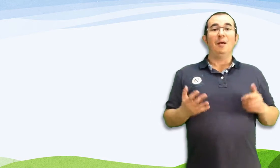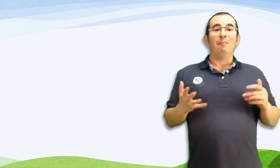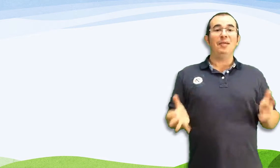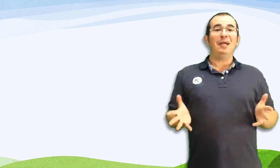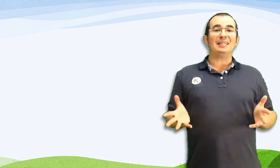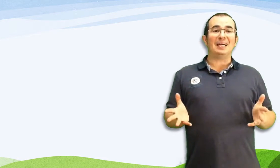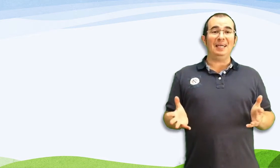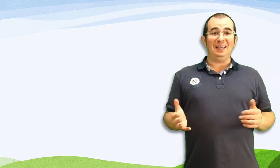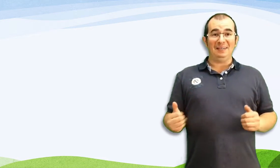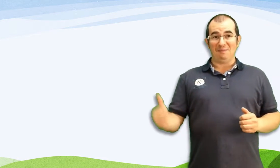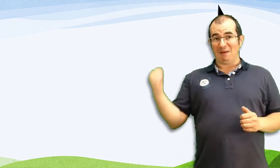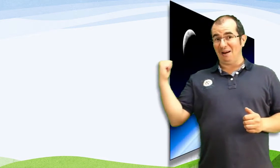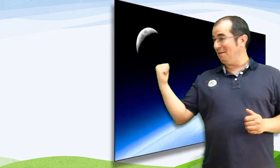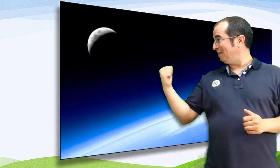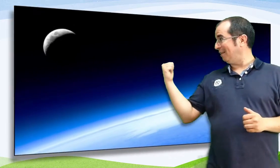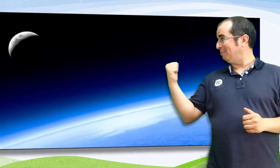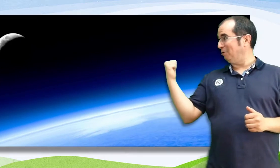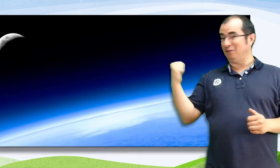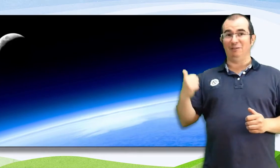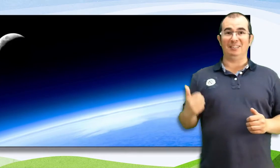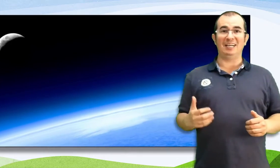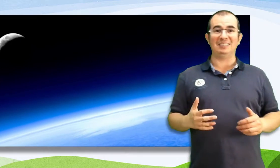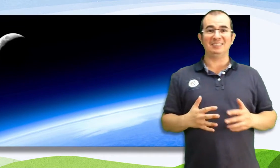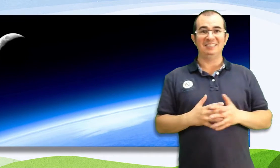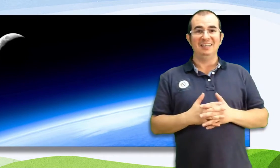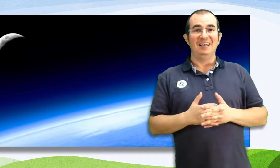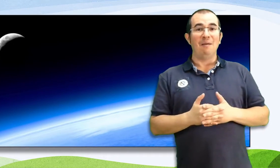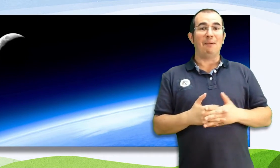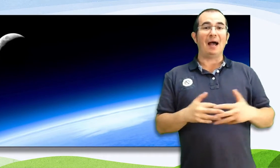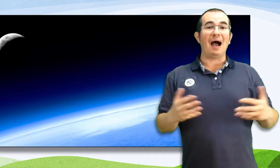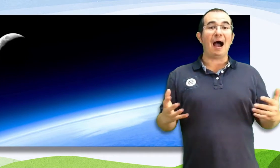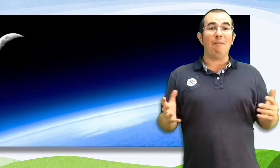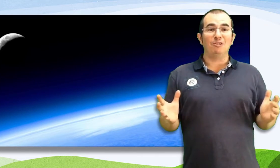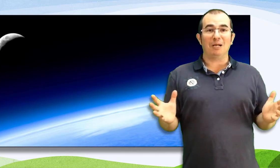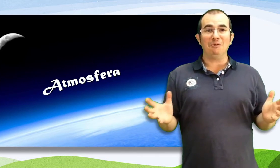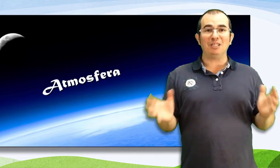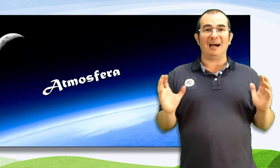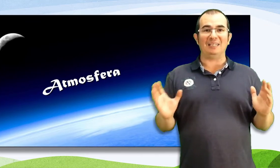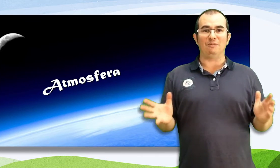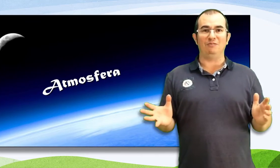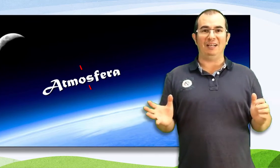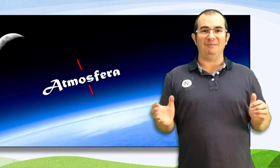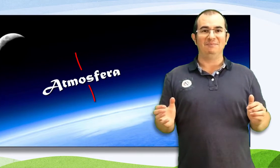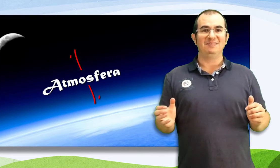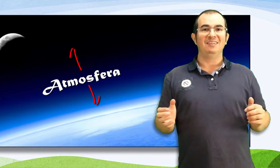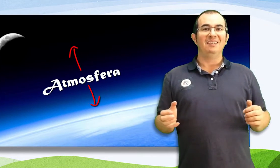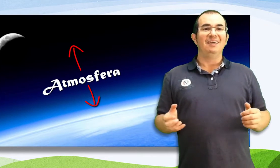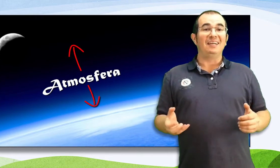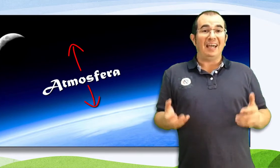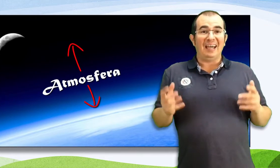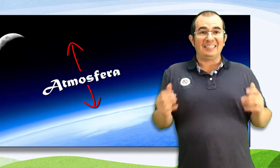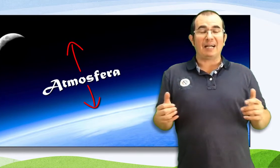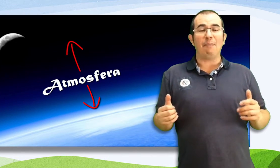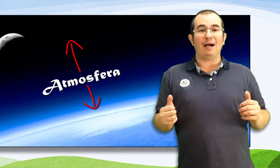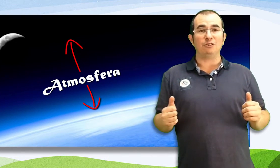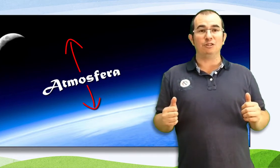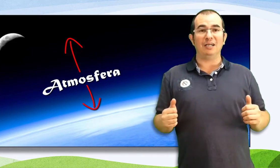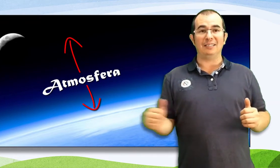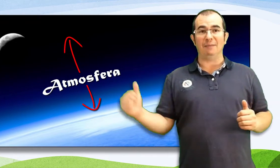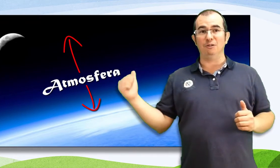Víñen ata aquí, vale? Estades vendo que teño detrás Para amosarvos a atmosfera Que é esta capa gasosa que temos